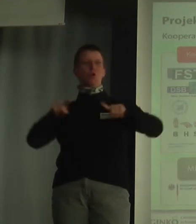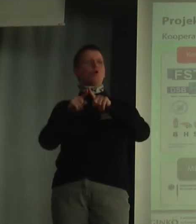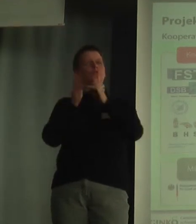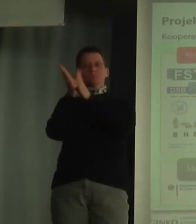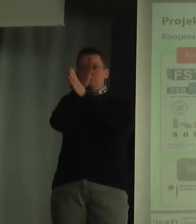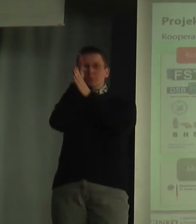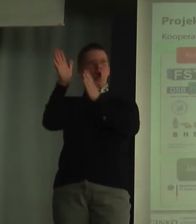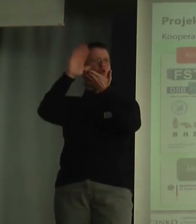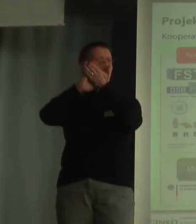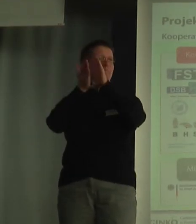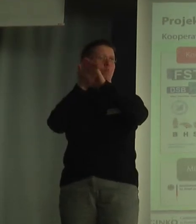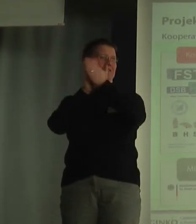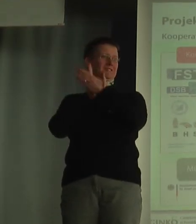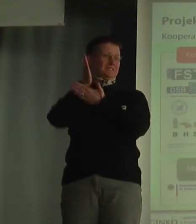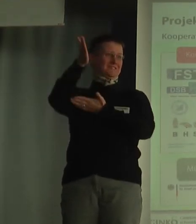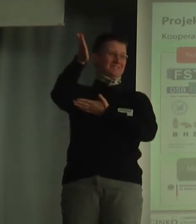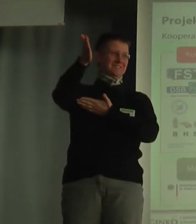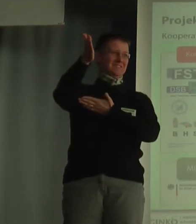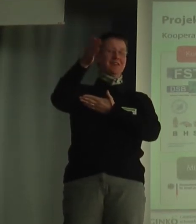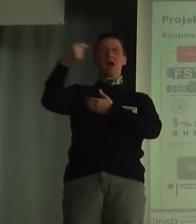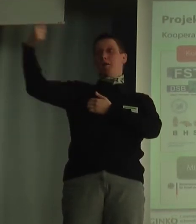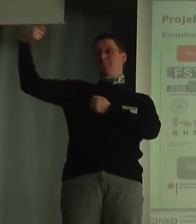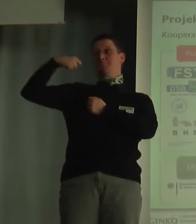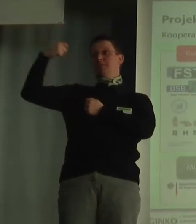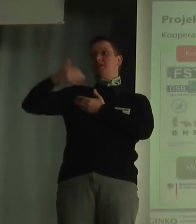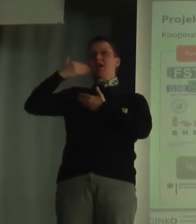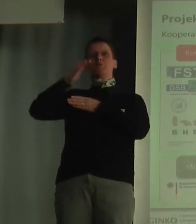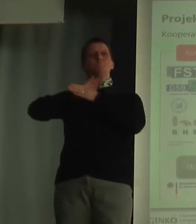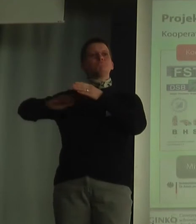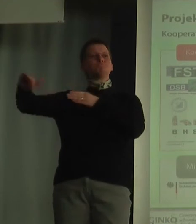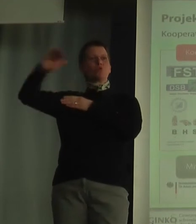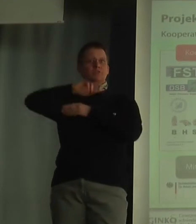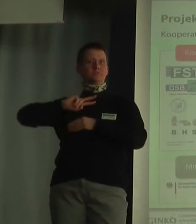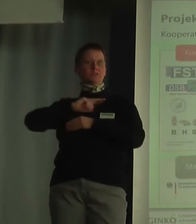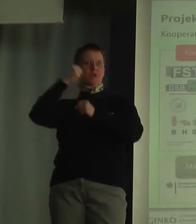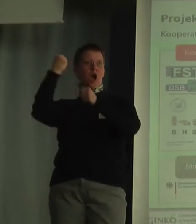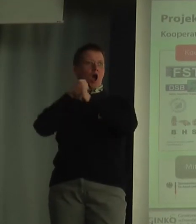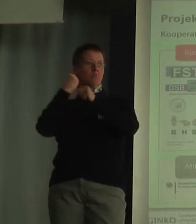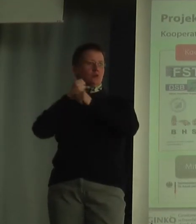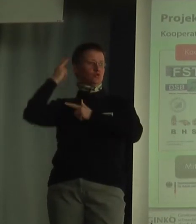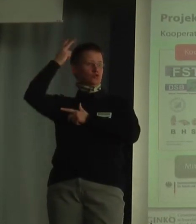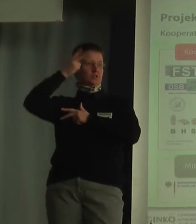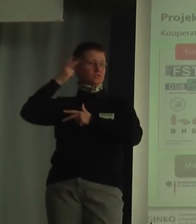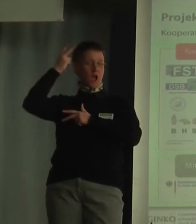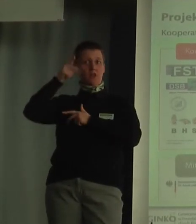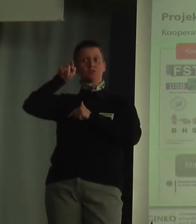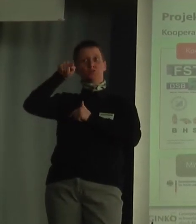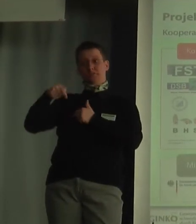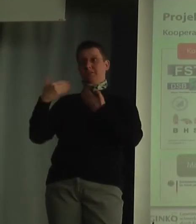Der Mitgegeber ist das Bundesministerium für Arbeit und Soziales. an dieser Stelle, jetzt